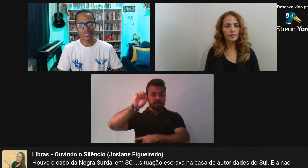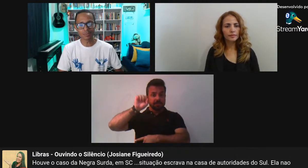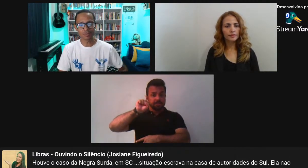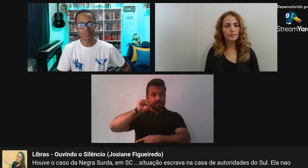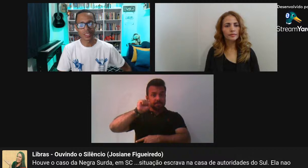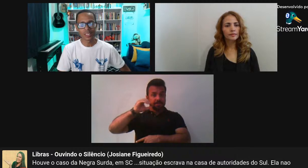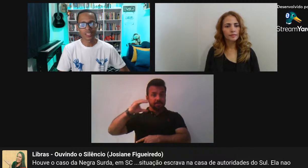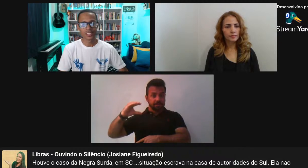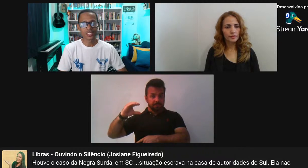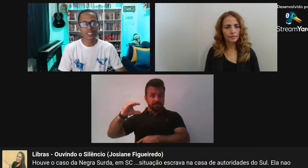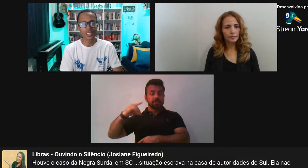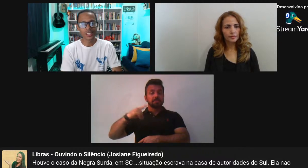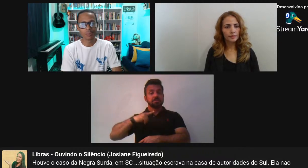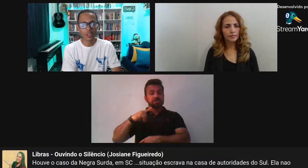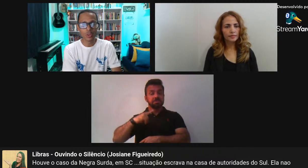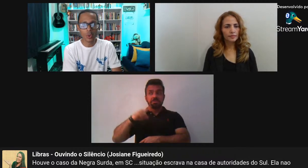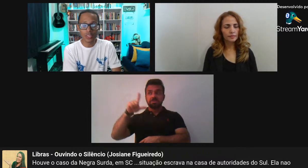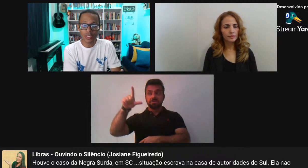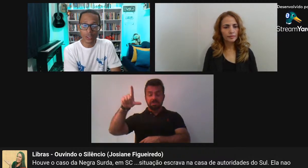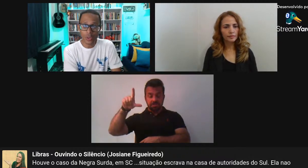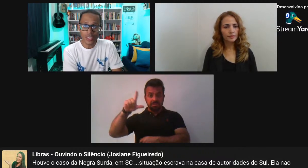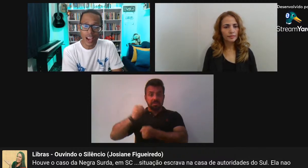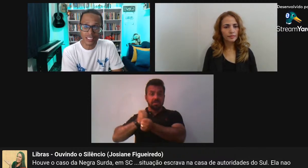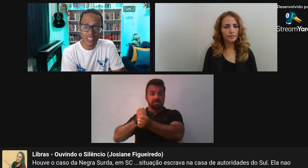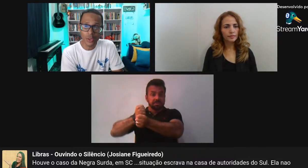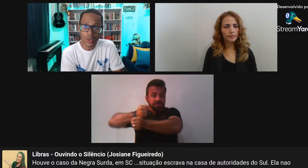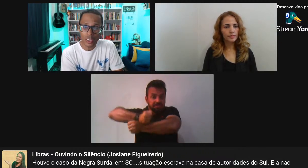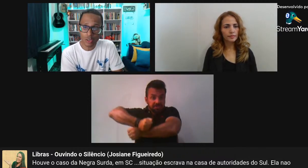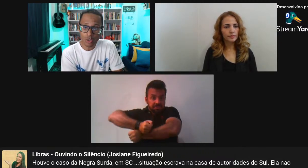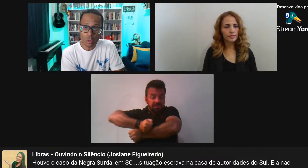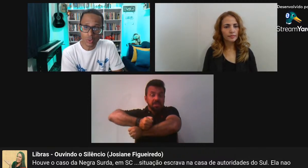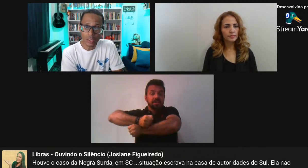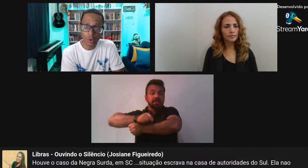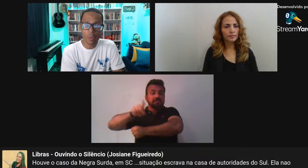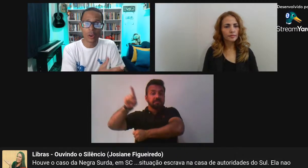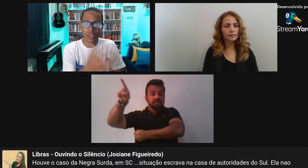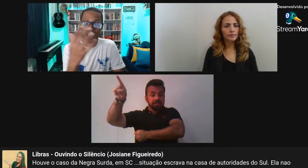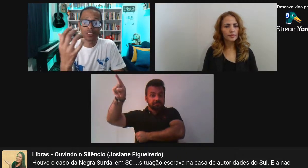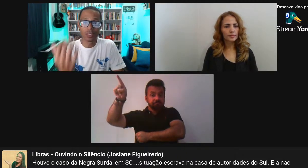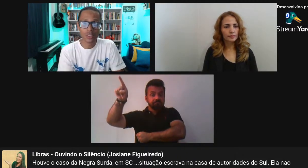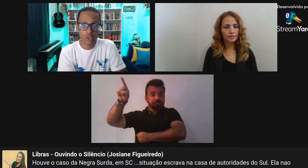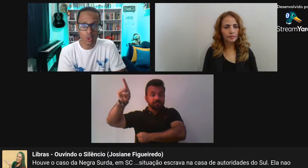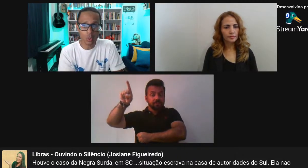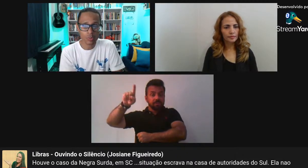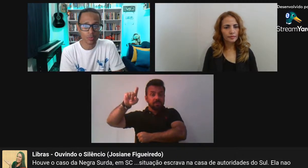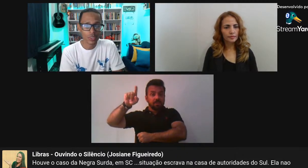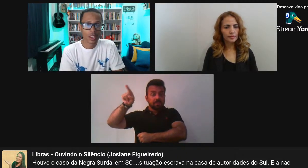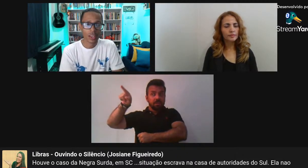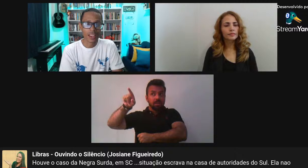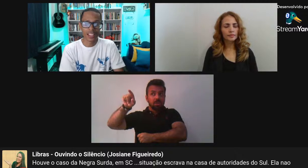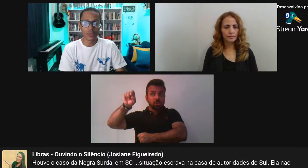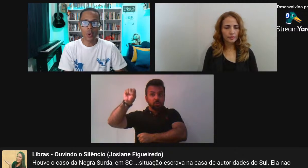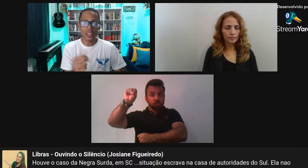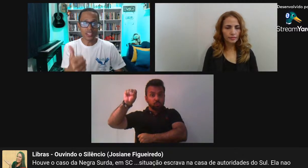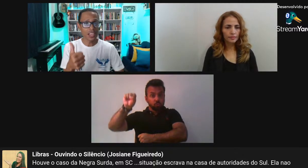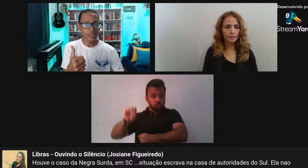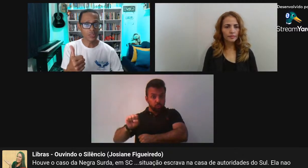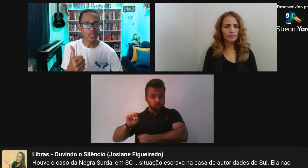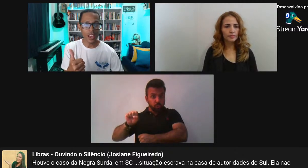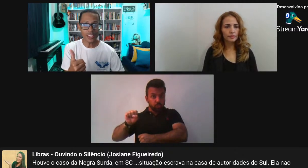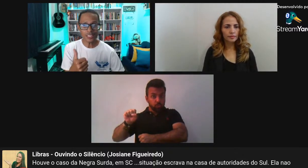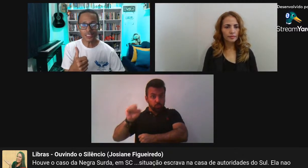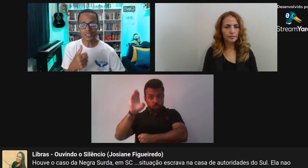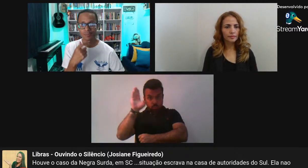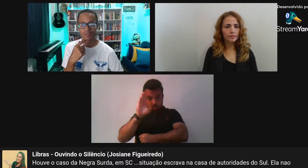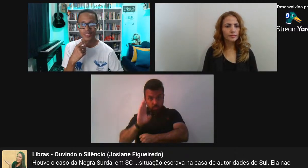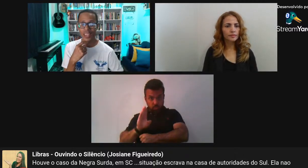escrava De pessoas De autoridades Lá no Rio Grande do Sul Ou melhor Lá no Sul Ela não conhecia Língua